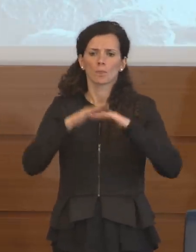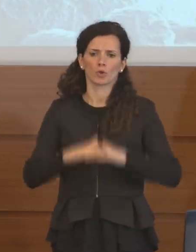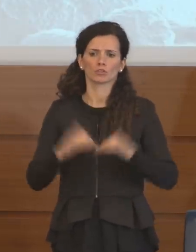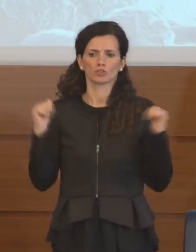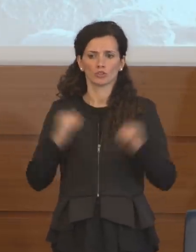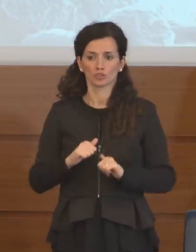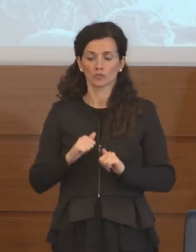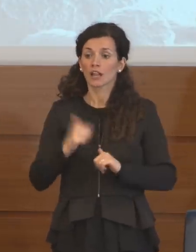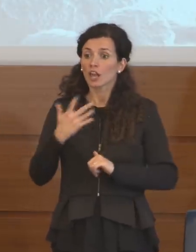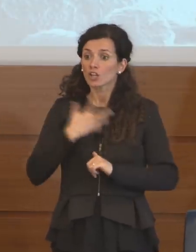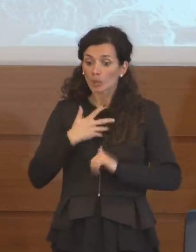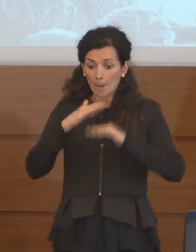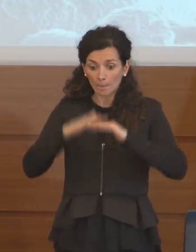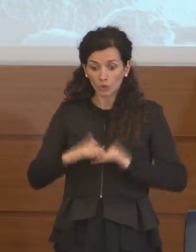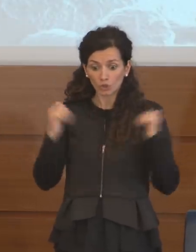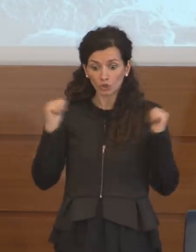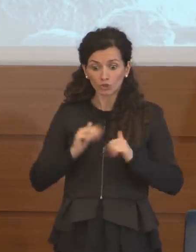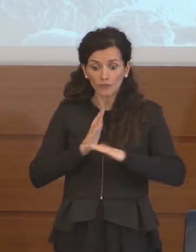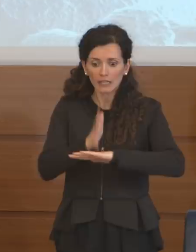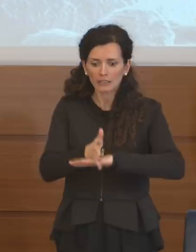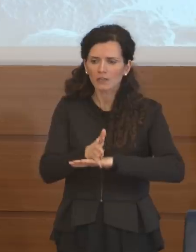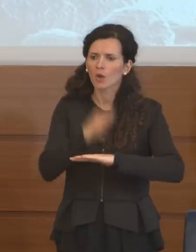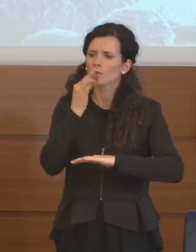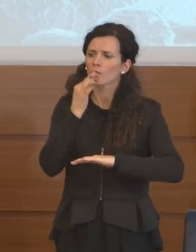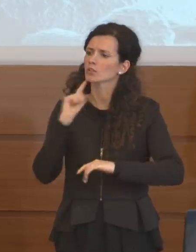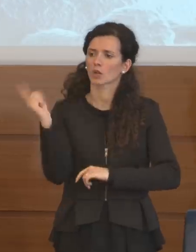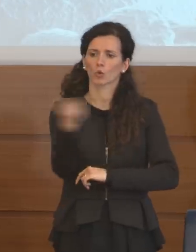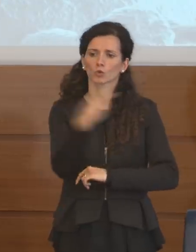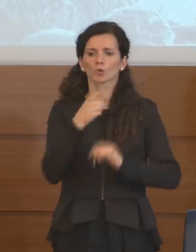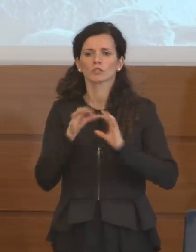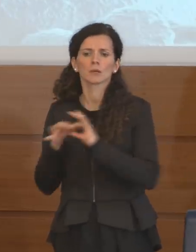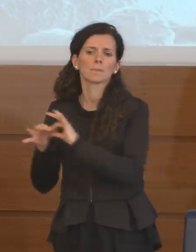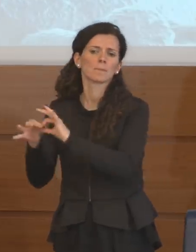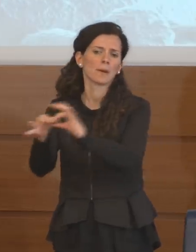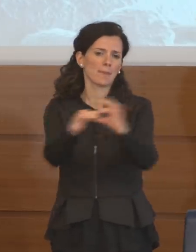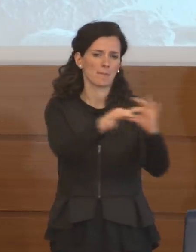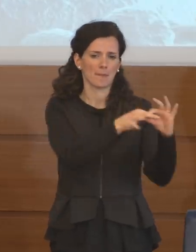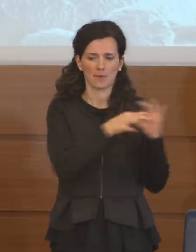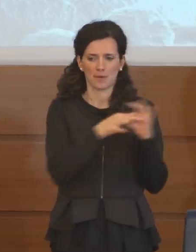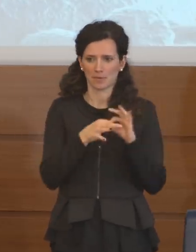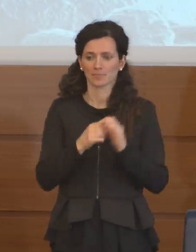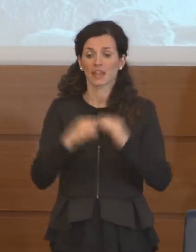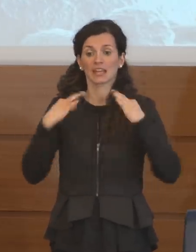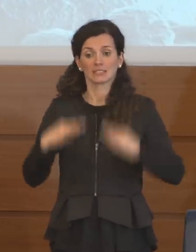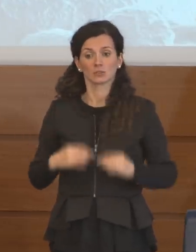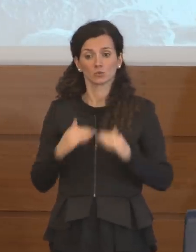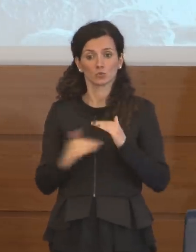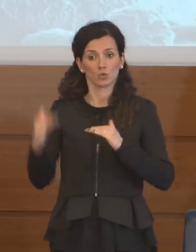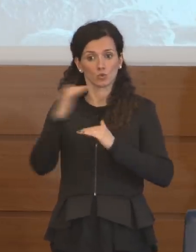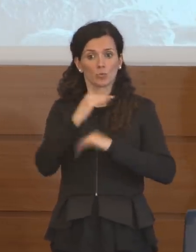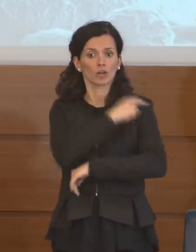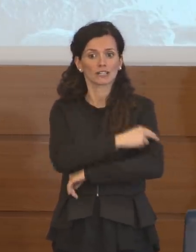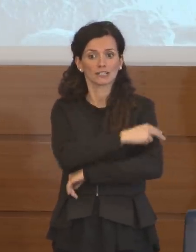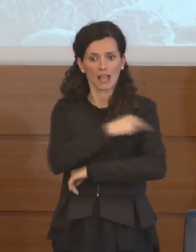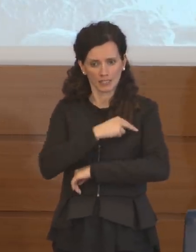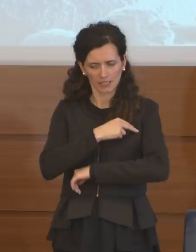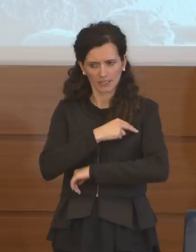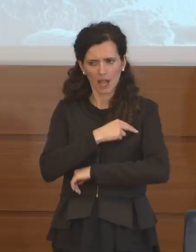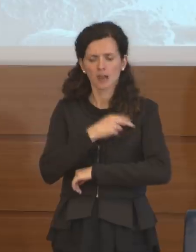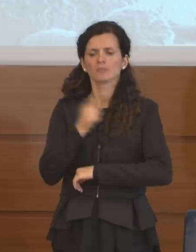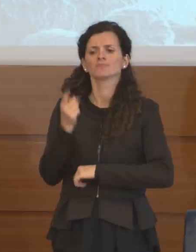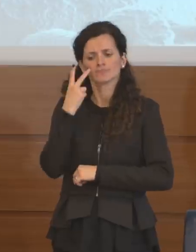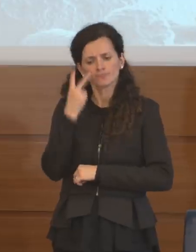c'è l'intervento di protezione civile entriamo tutti quanti in modo coordinato, l'Istituto Superiore di Sanità fa un